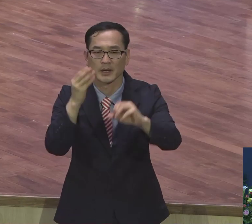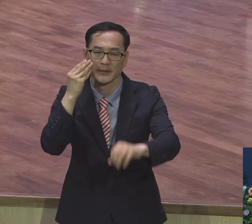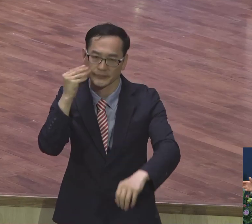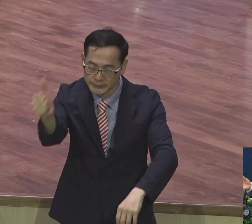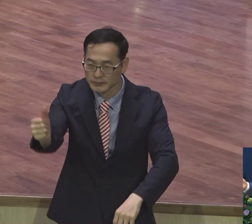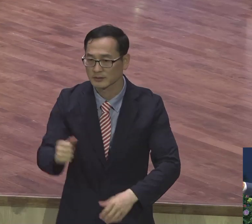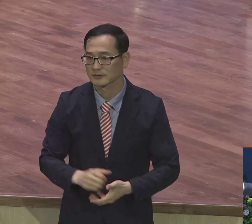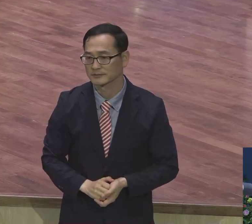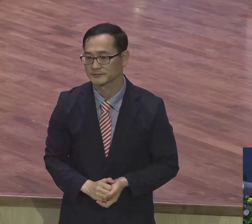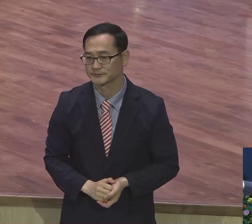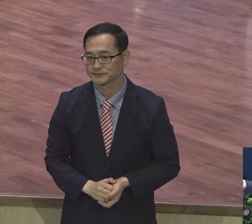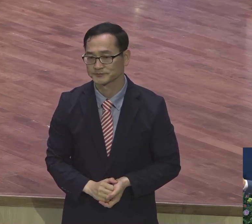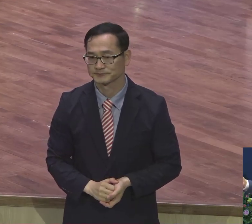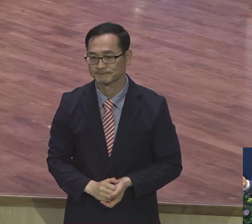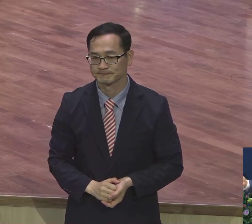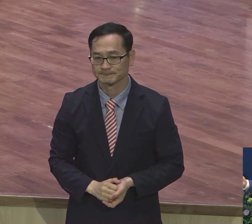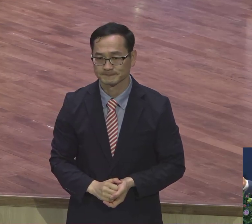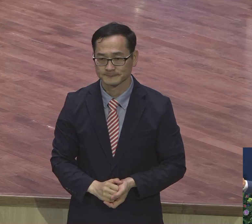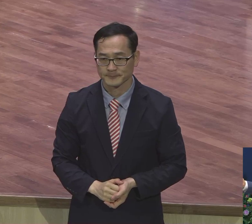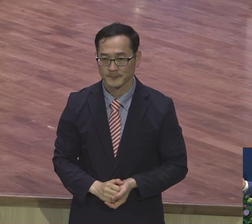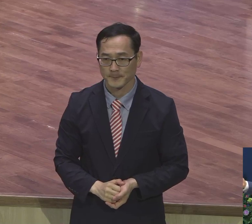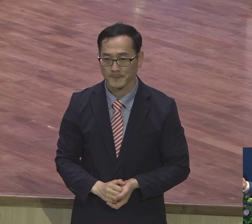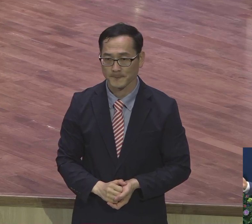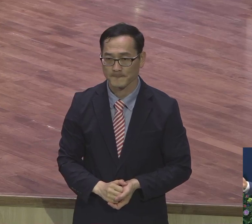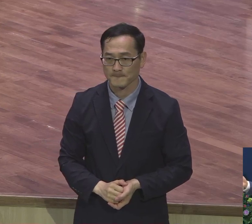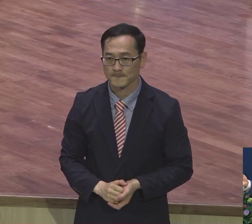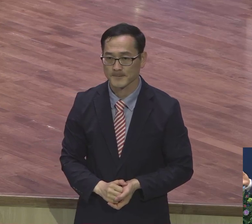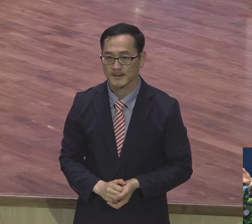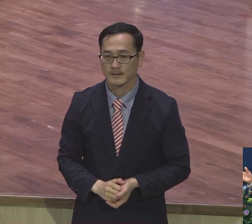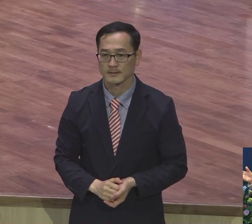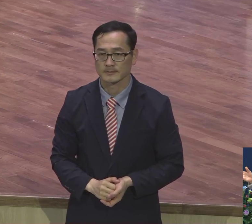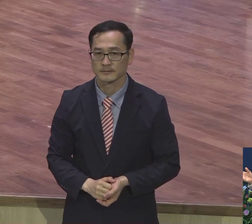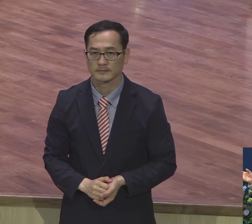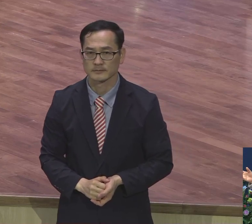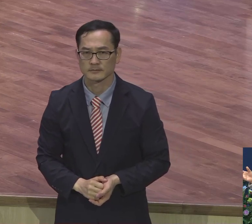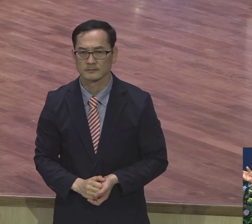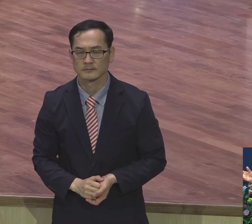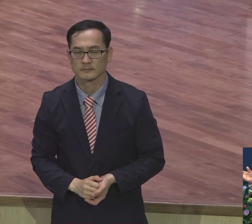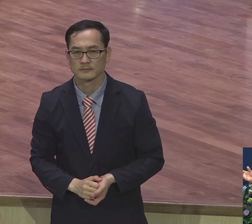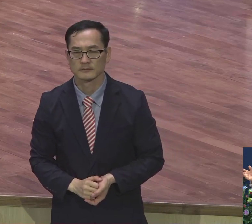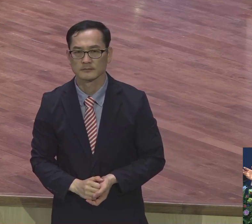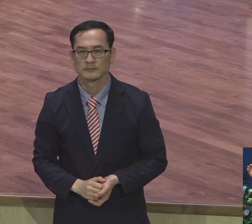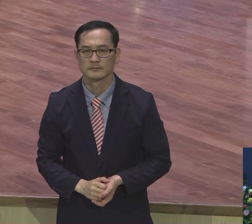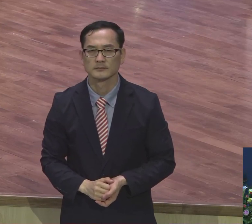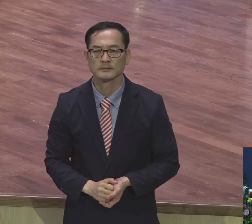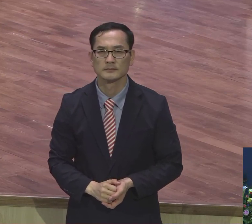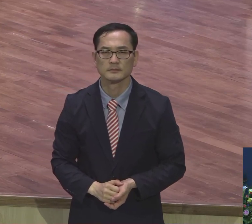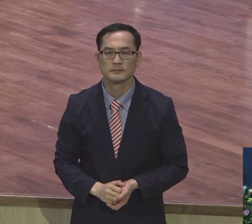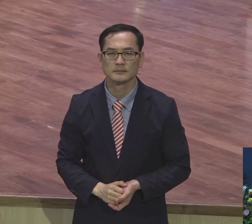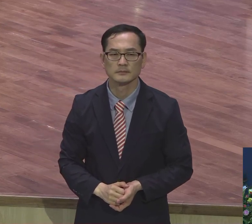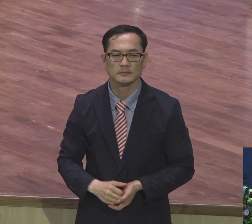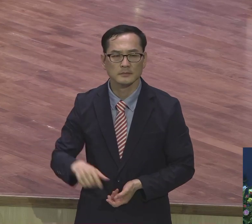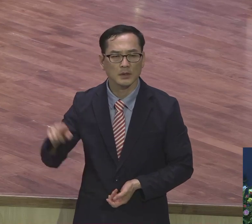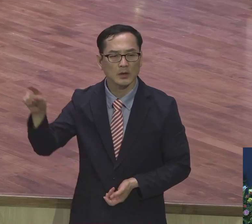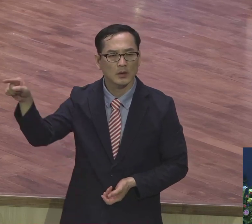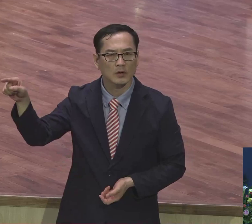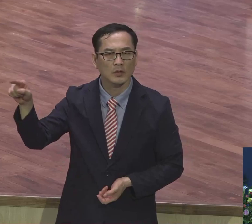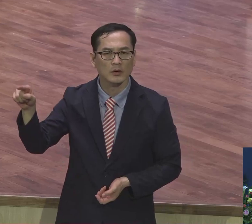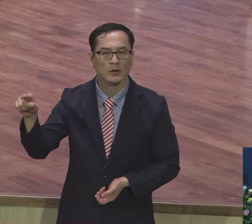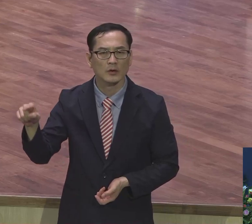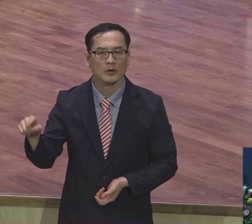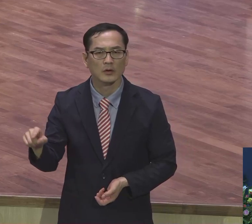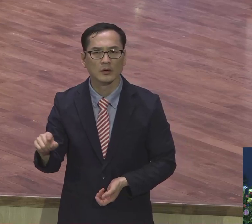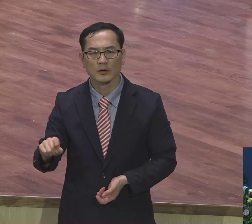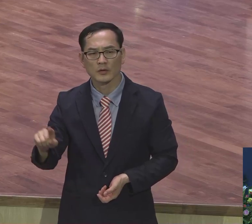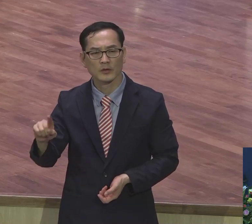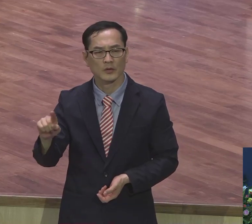기니에서 온 방송국 대표